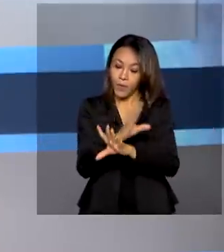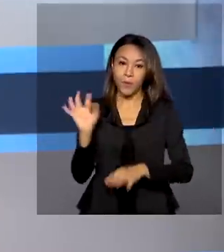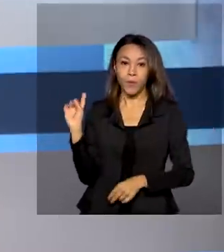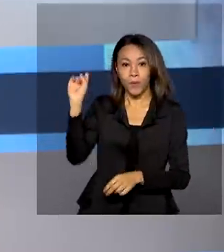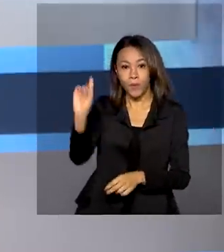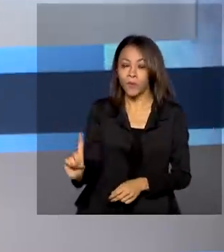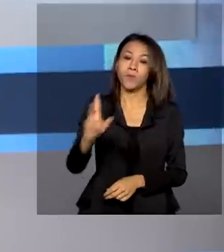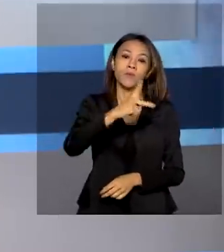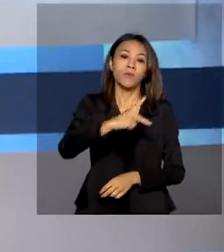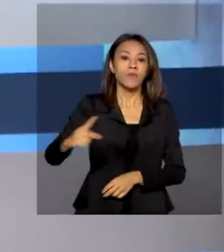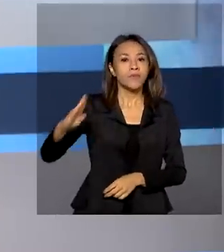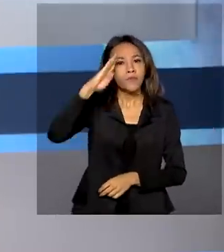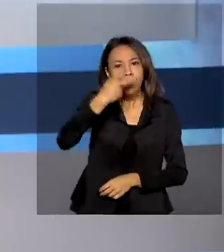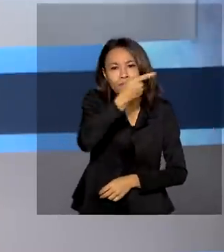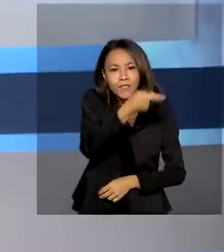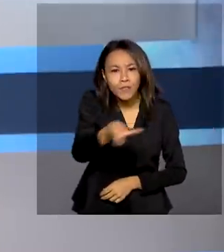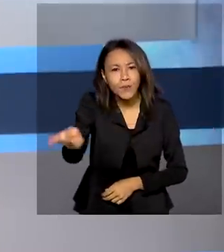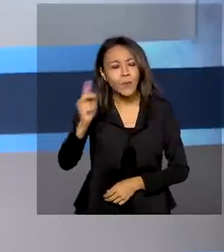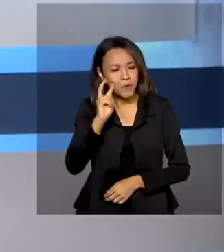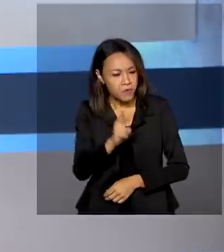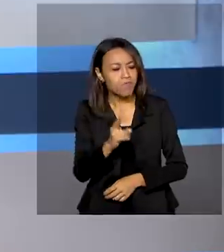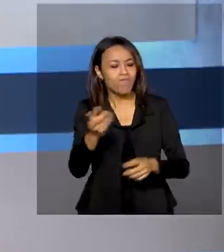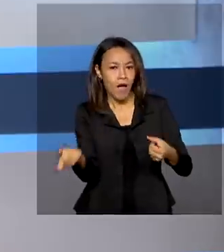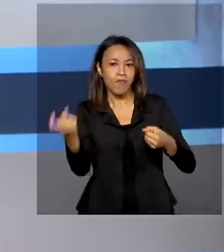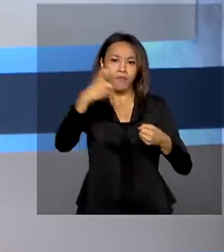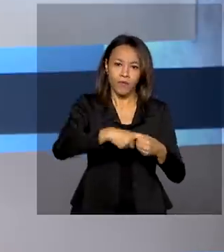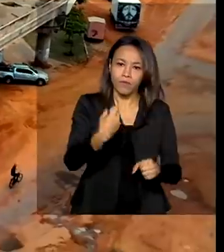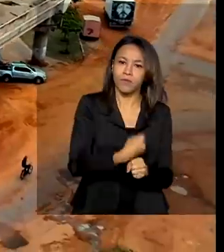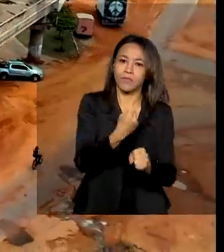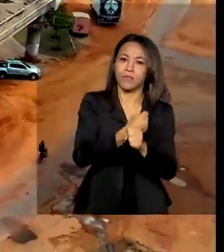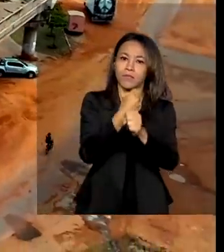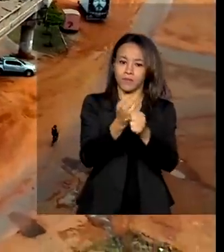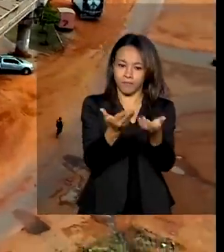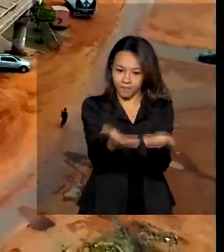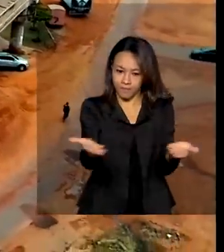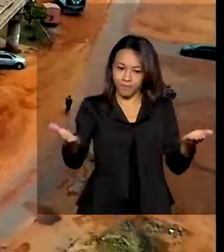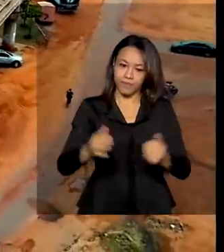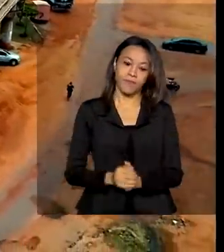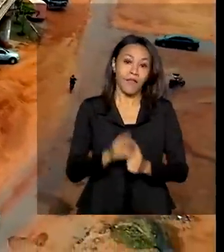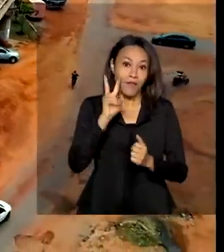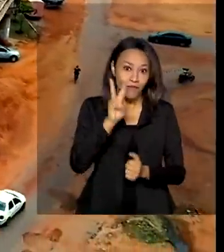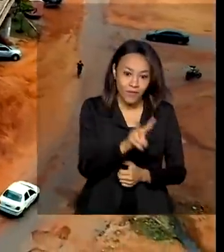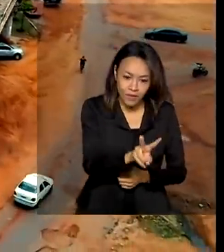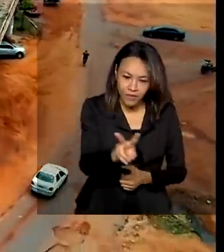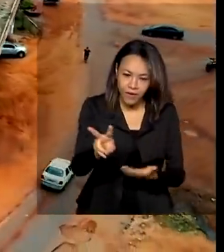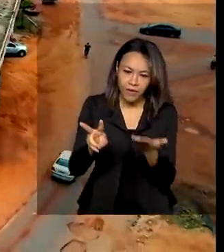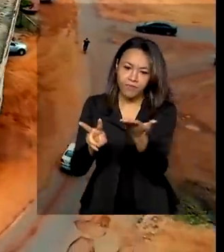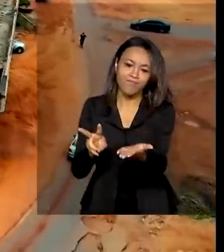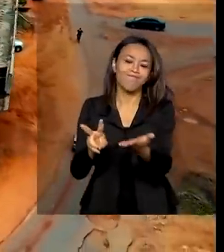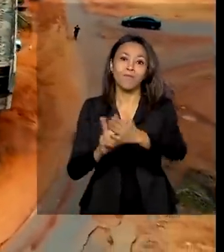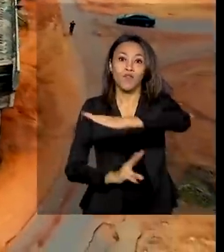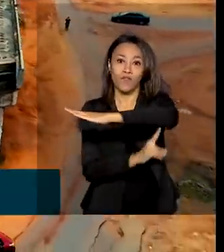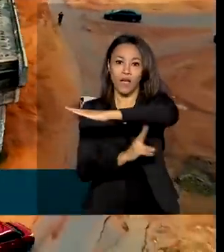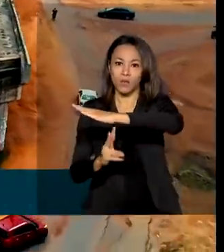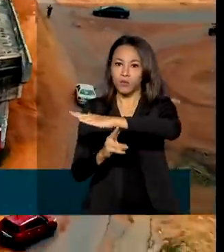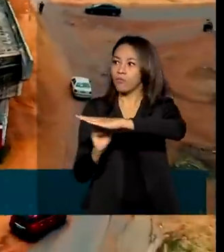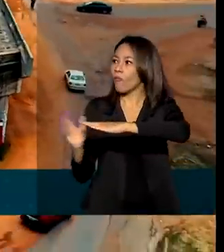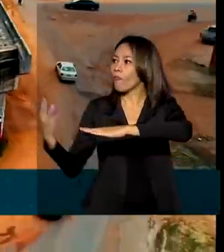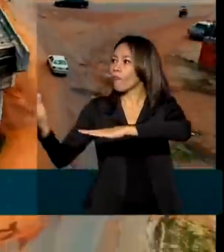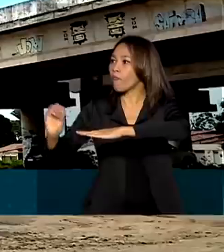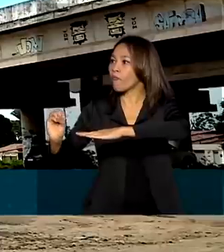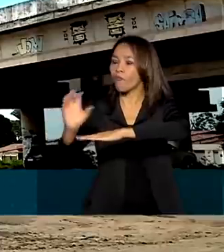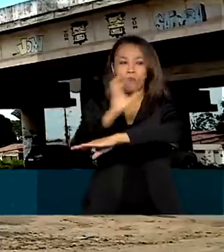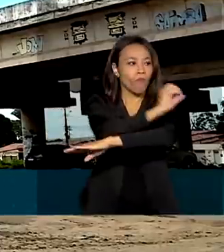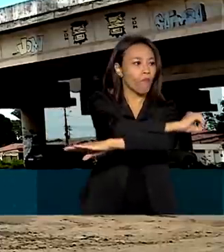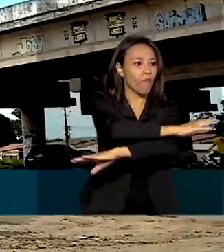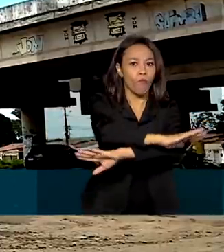e anunciou a retomada dessas construções. As imagens mostram o viaduto que liga nada a lugar nenhum.